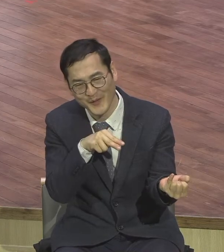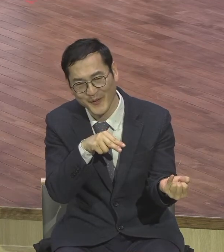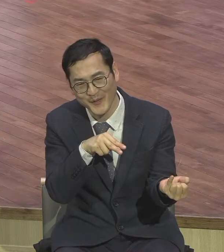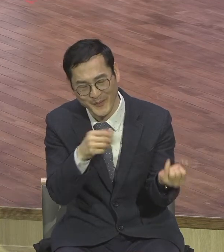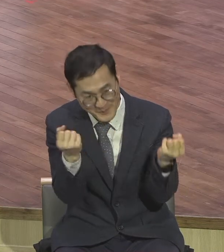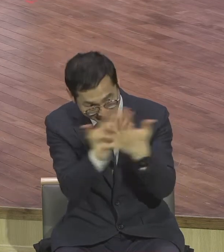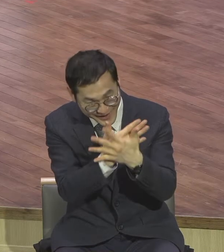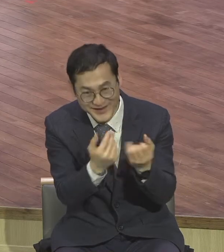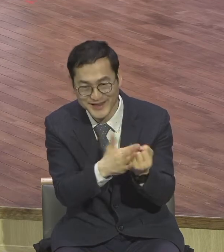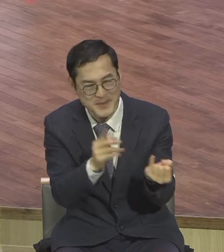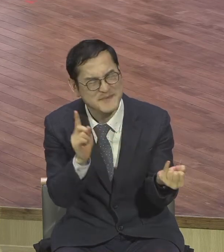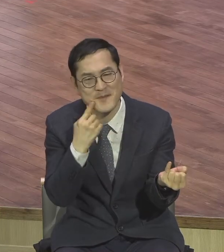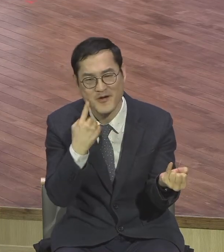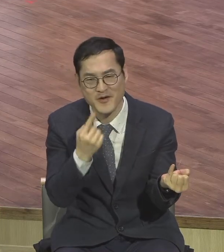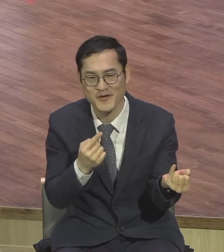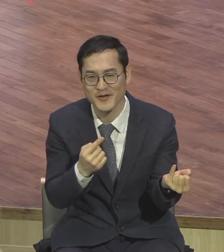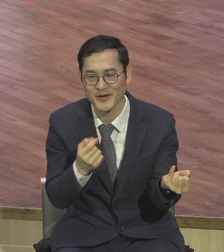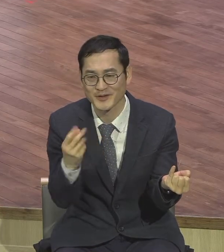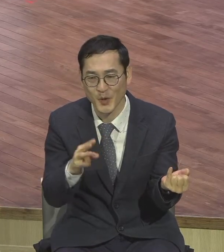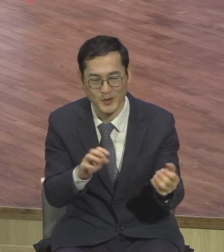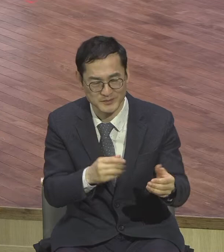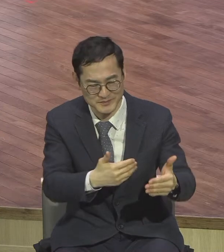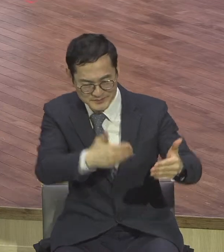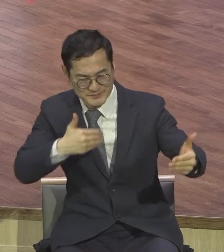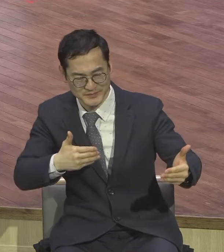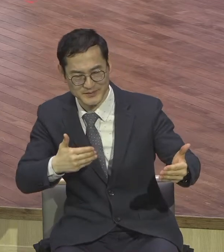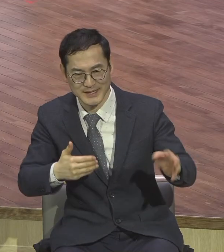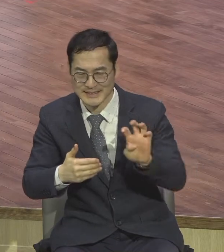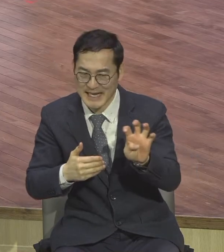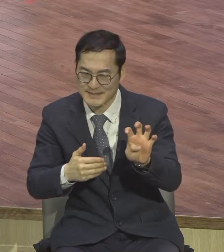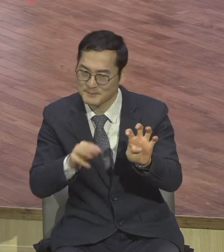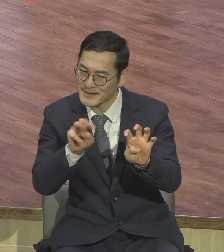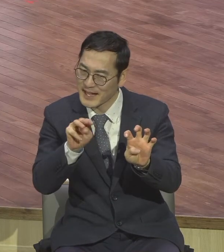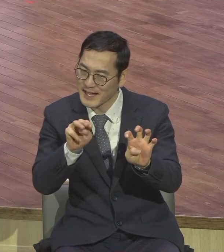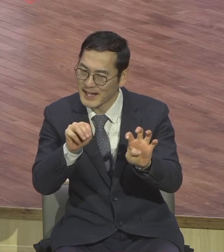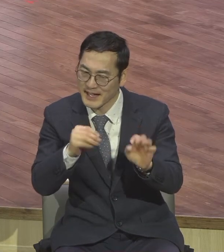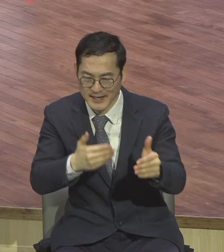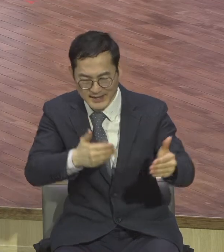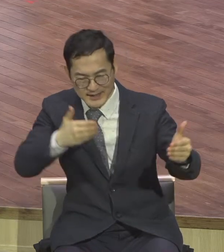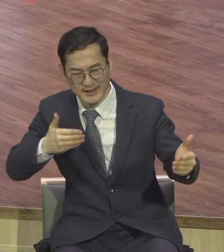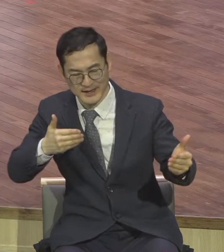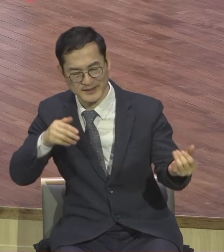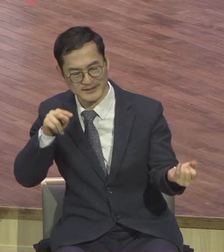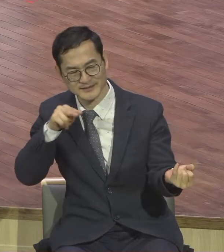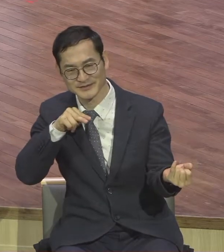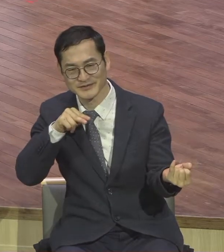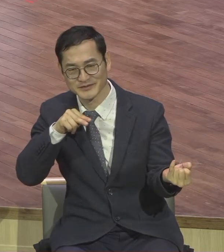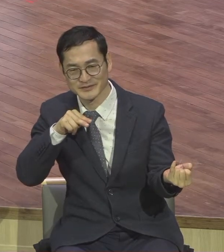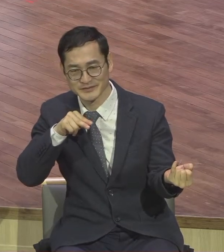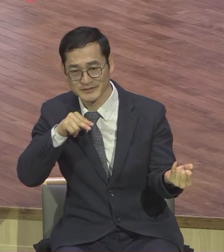40m 정도 40m 정도 거리에서 그렇게 이렇게 바라보게 되면